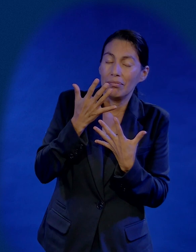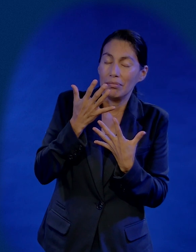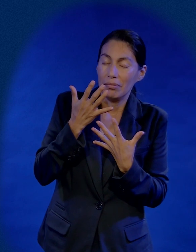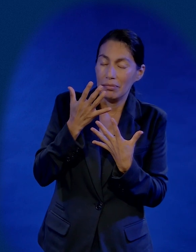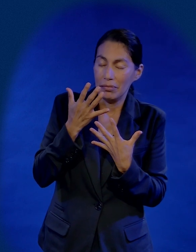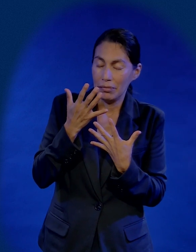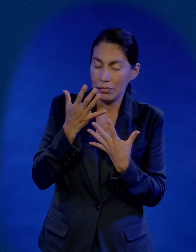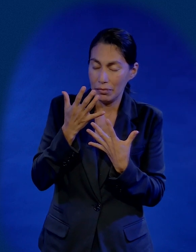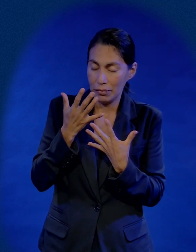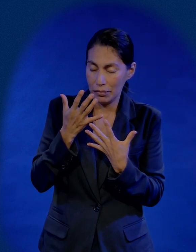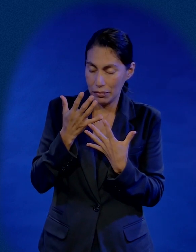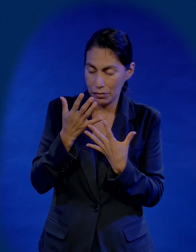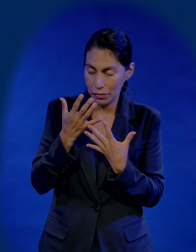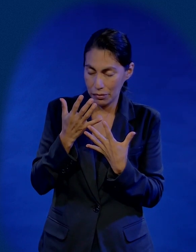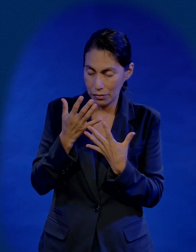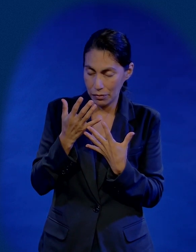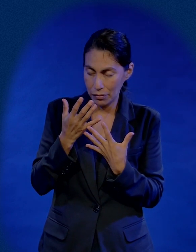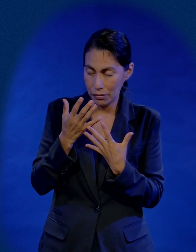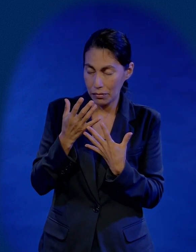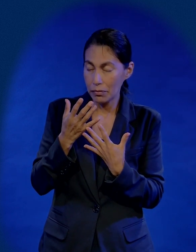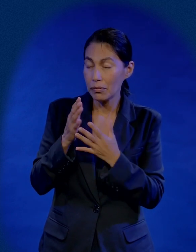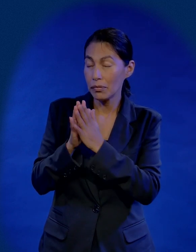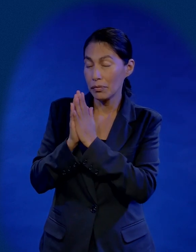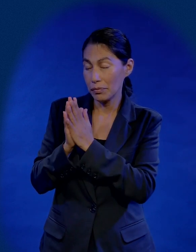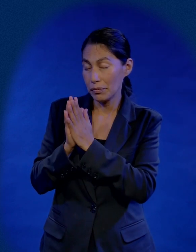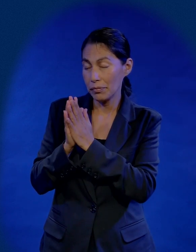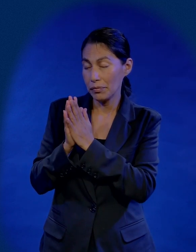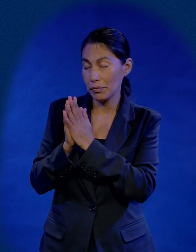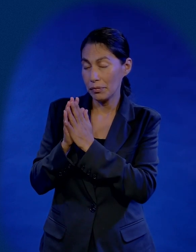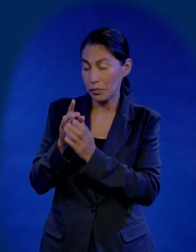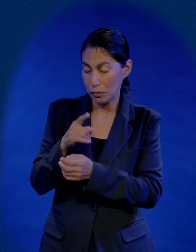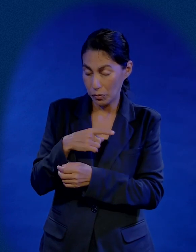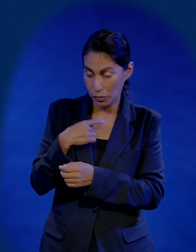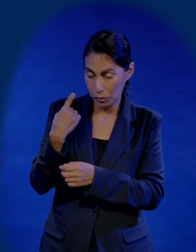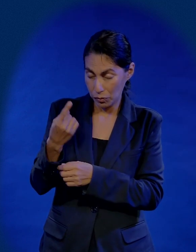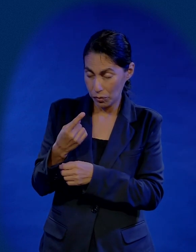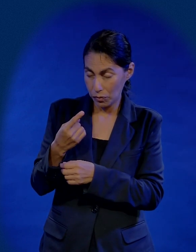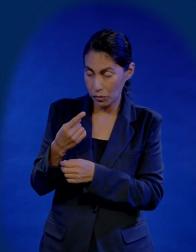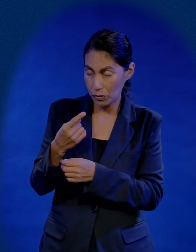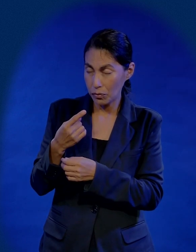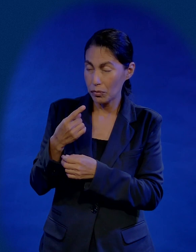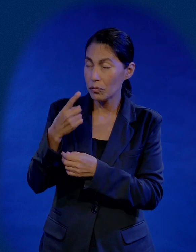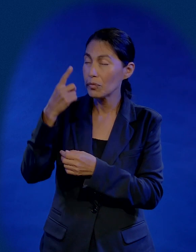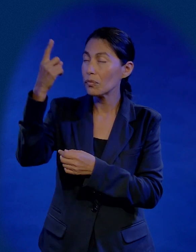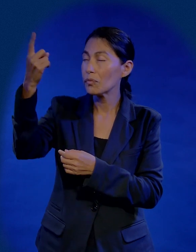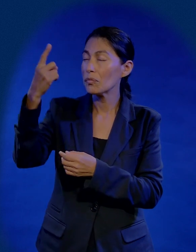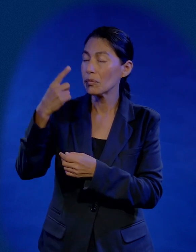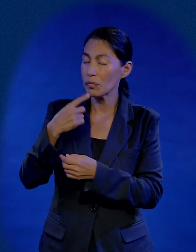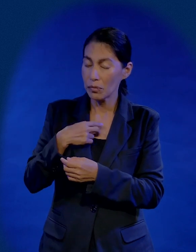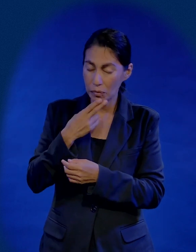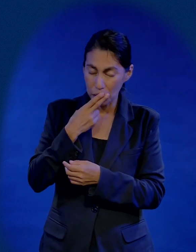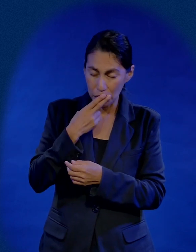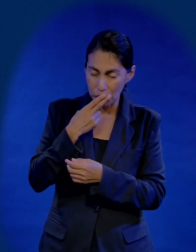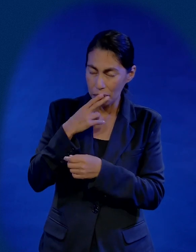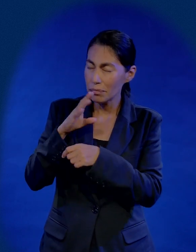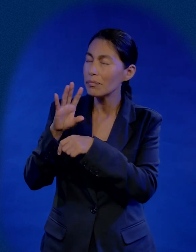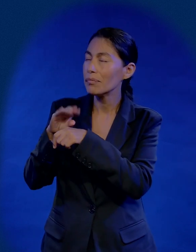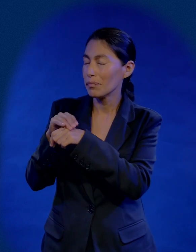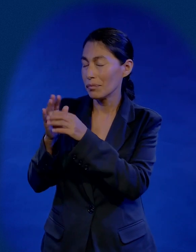manifiestate con nosotros manifiestate con nosotros señor y permítenos y permítenos ser instrumentos tuyos